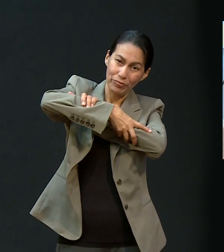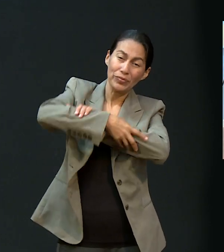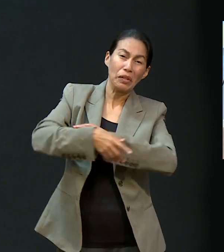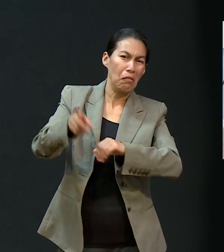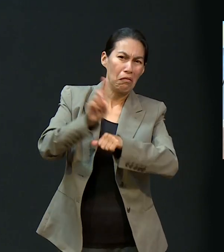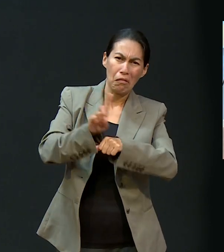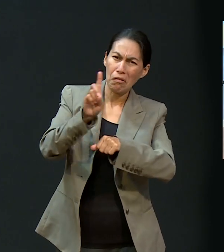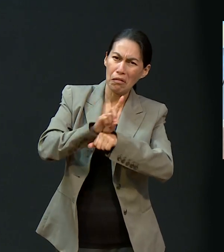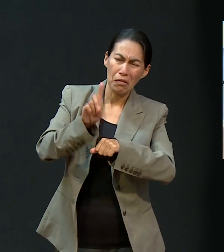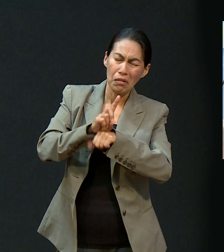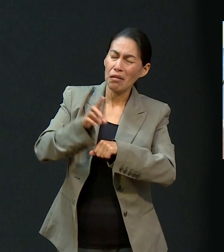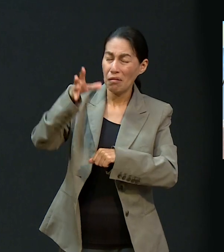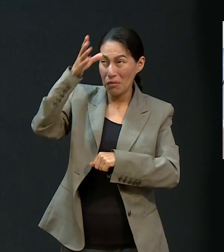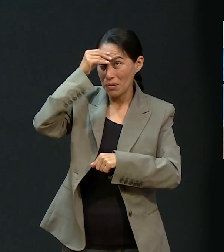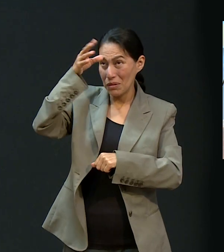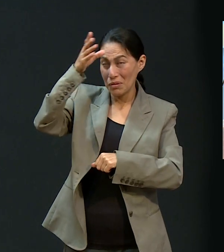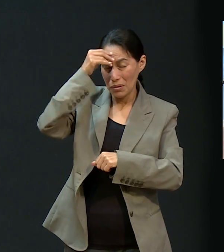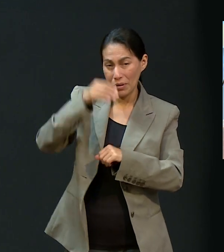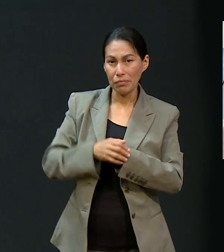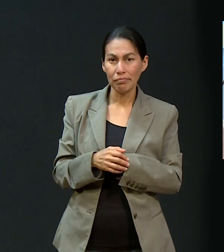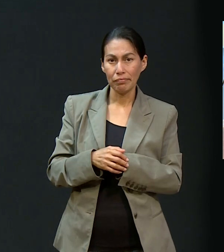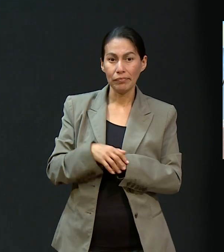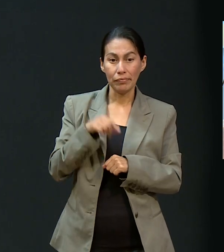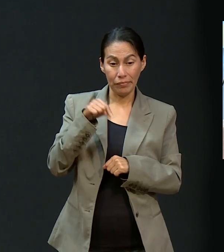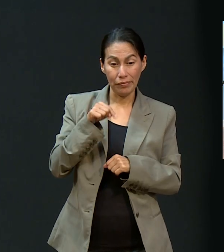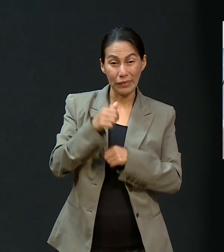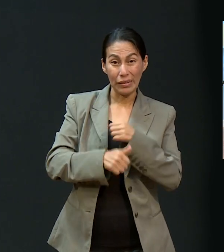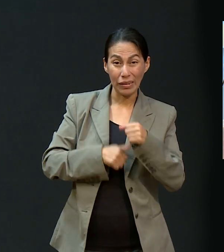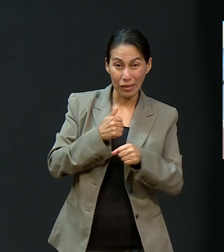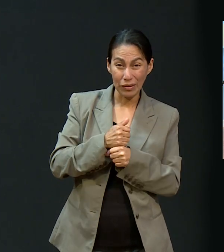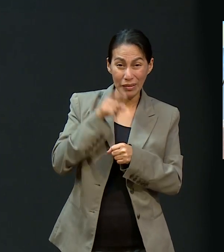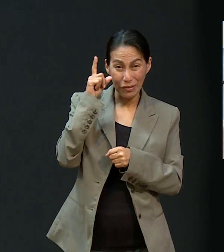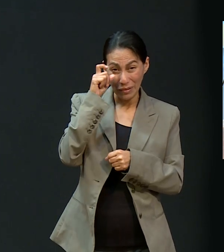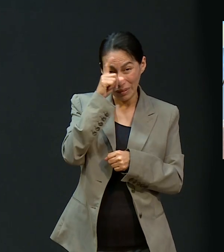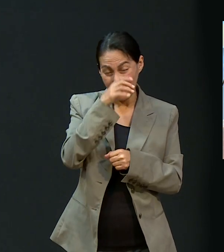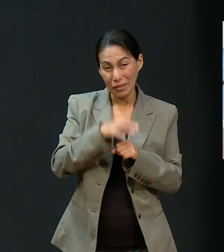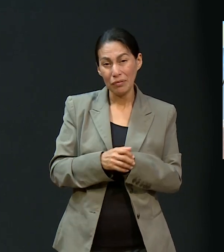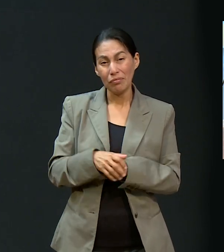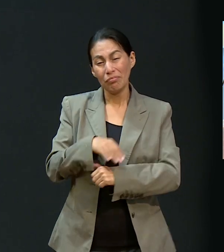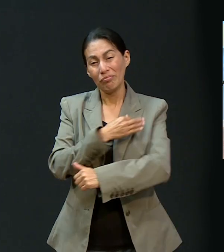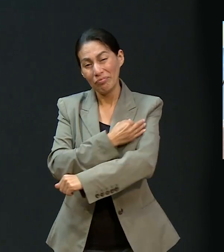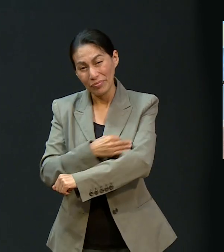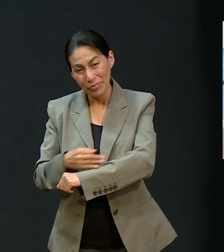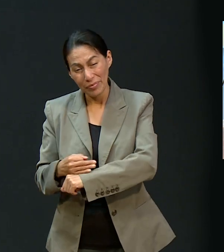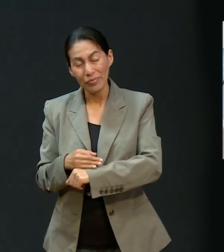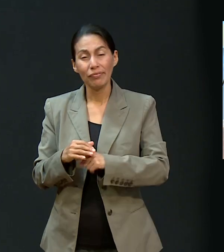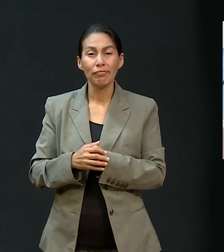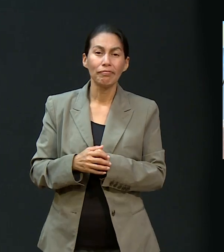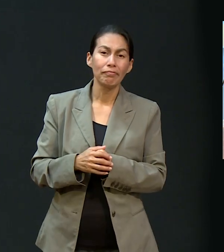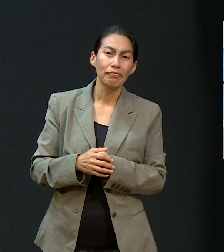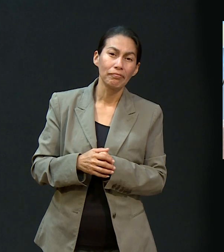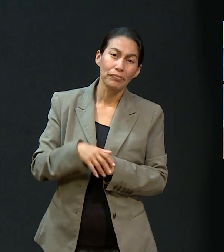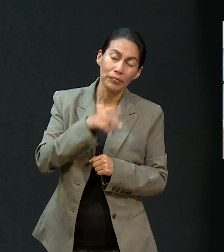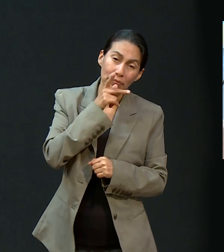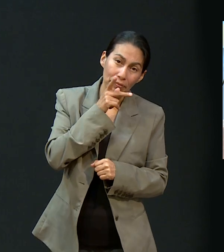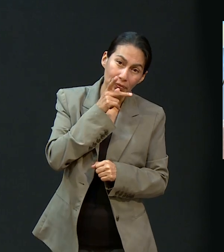cada día uno aprende algo nuevo. Así es. Este año fue difícil por cuestiones familiares.